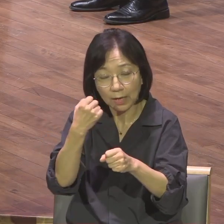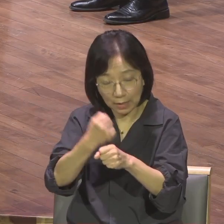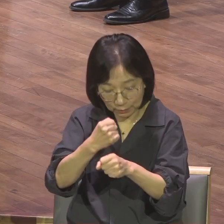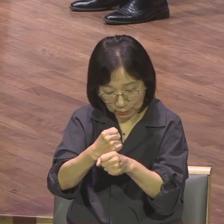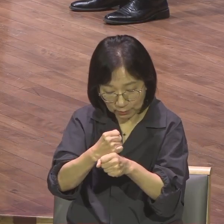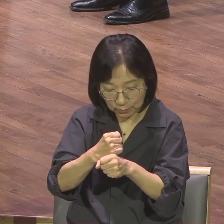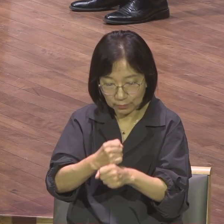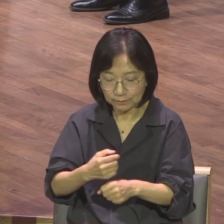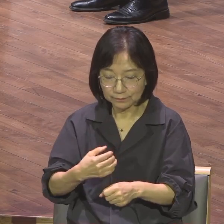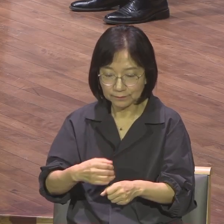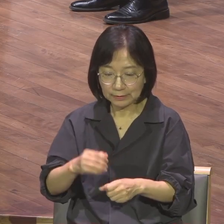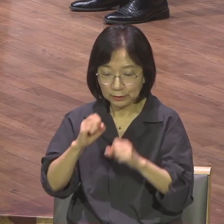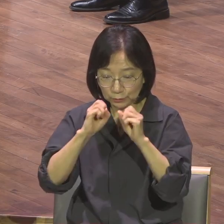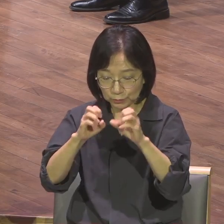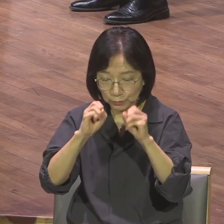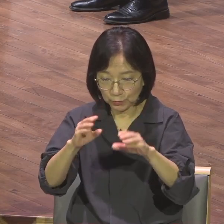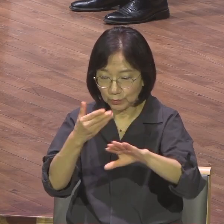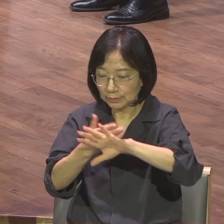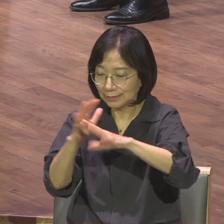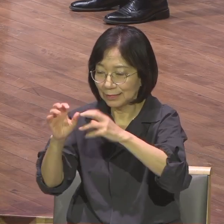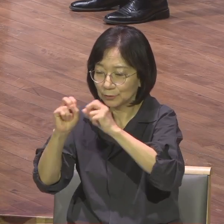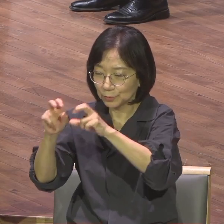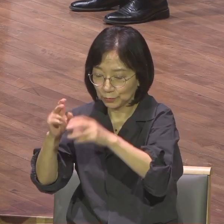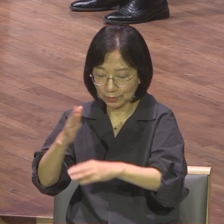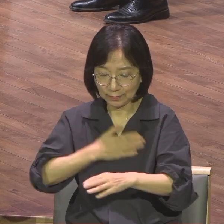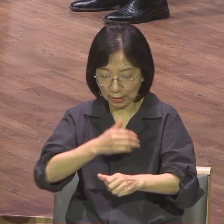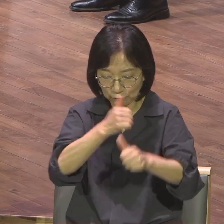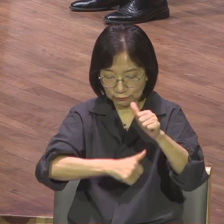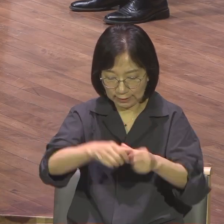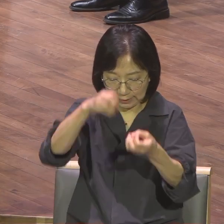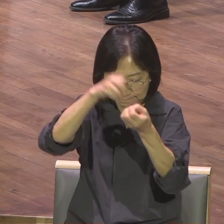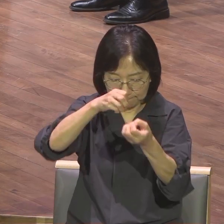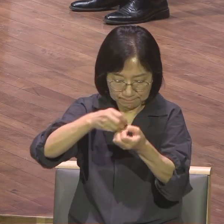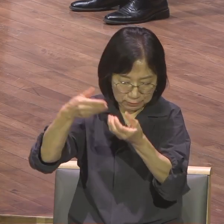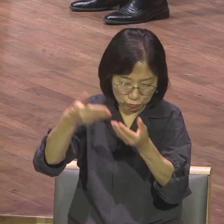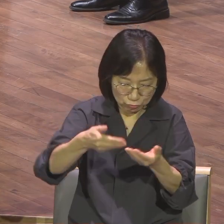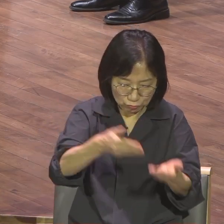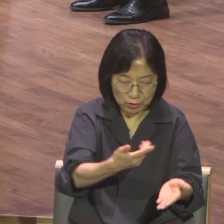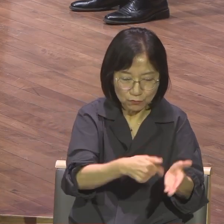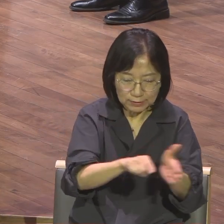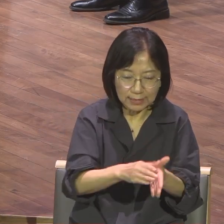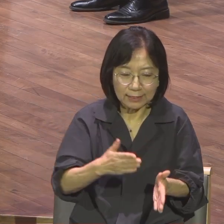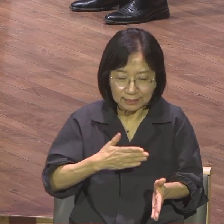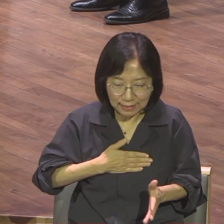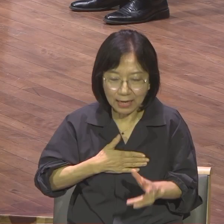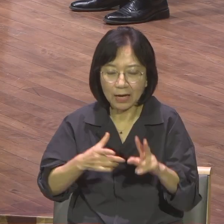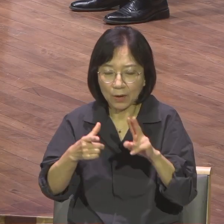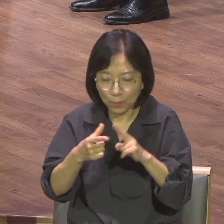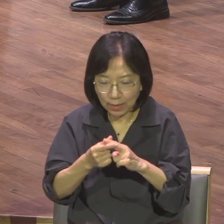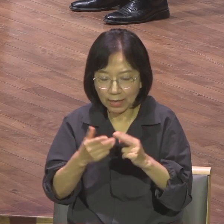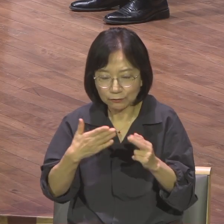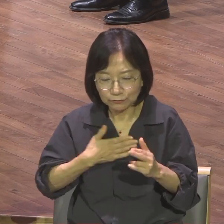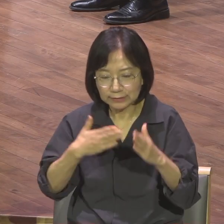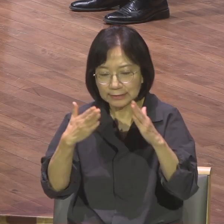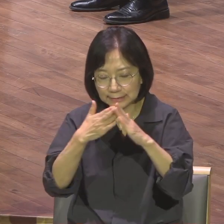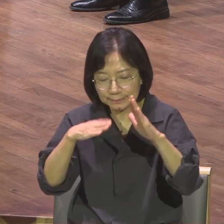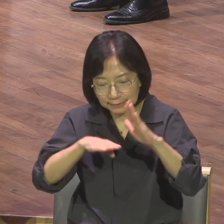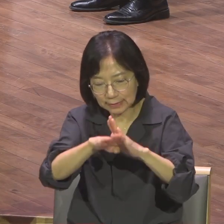우리 후대에게 전달할 수 있도록 하나님 나를 축복하옵소서 우리 가정을 축복하옵소서 나의 생업을 축복하옵소서 나의 전문성을